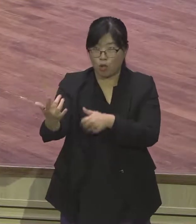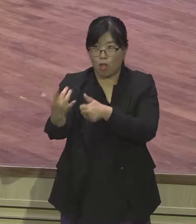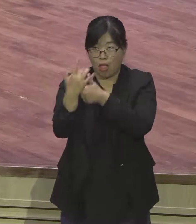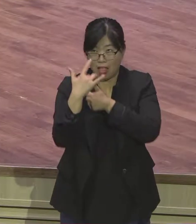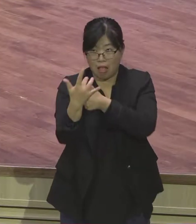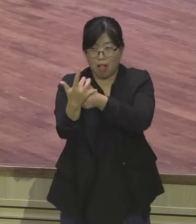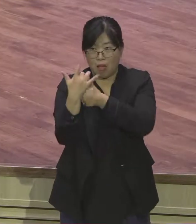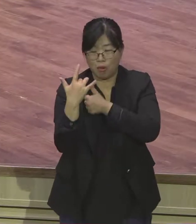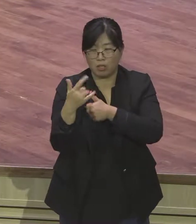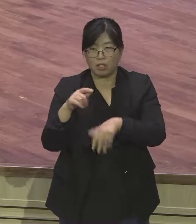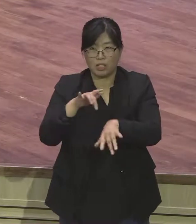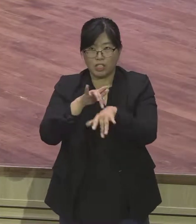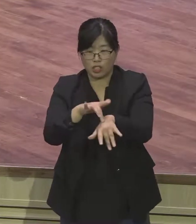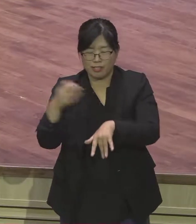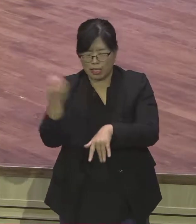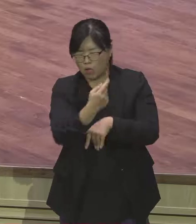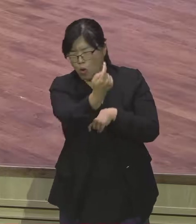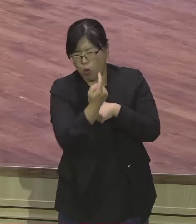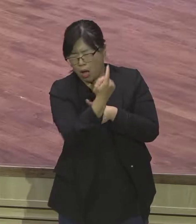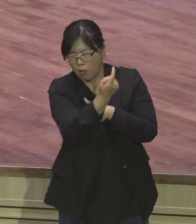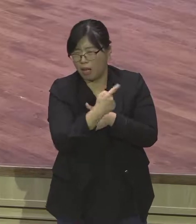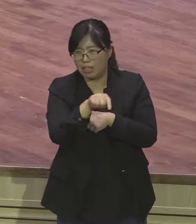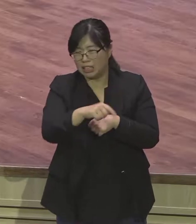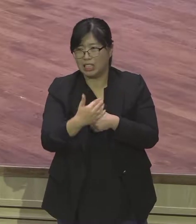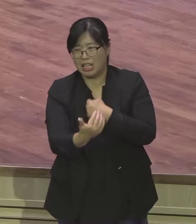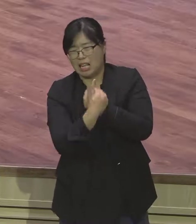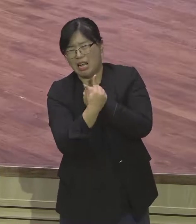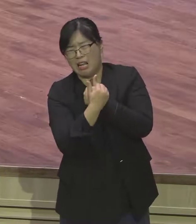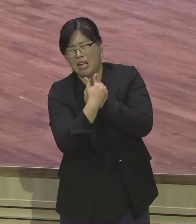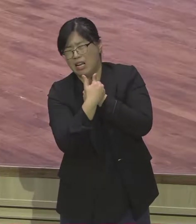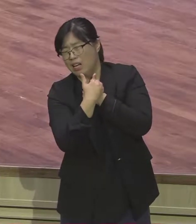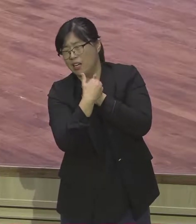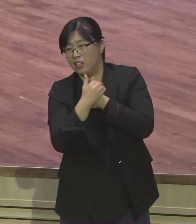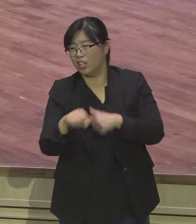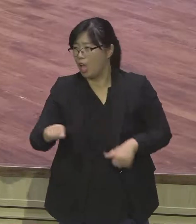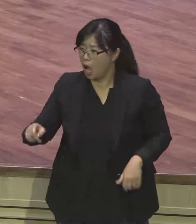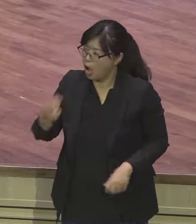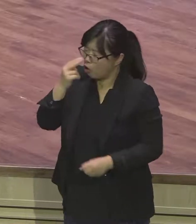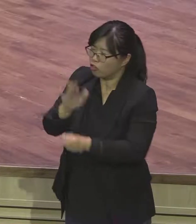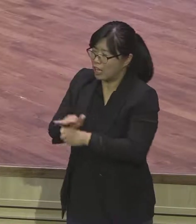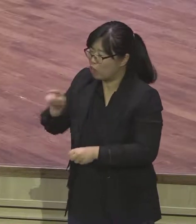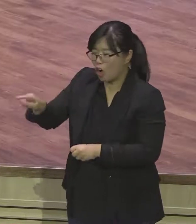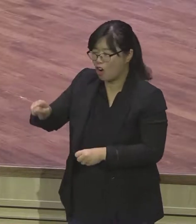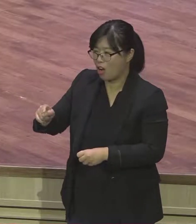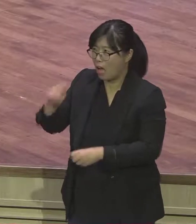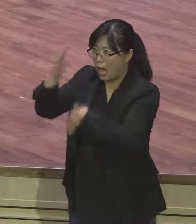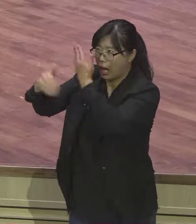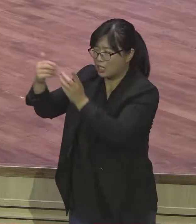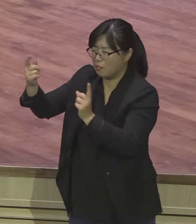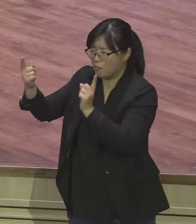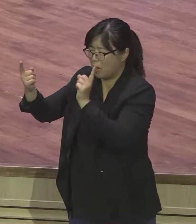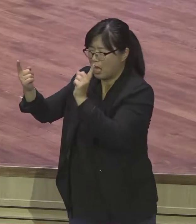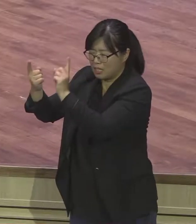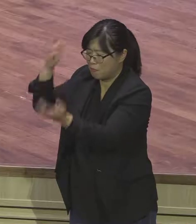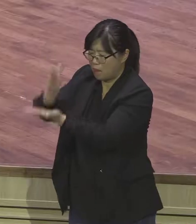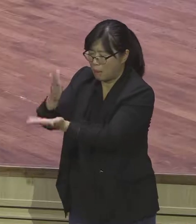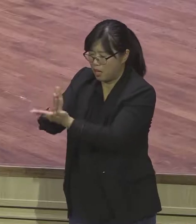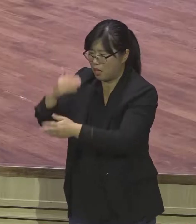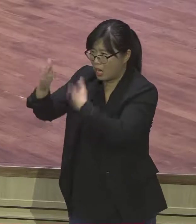예수인데 여러분 영적 싸움을 계속 그렇게 벌어집니다 예수의 이름 권세를 사용해서